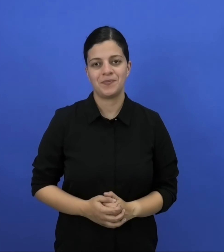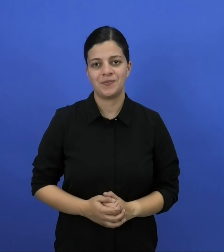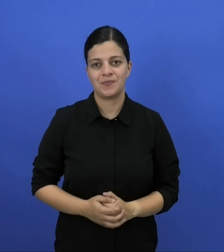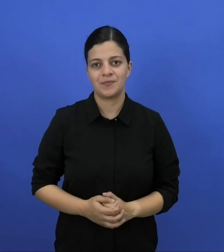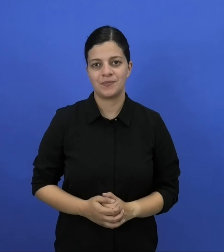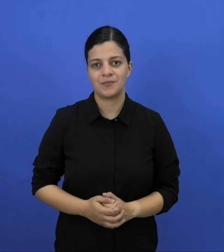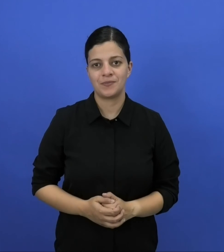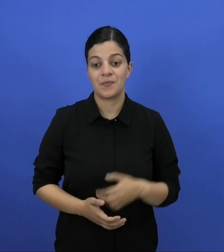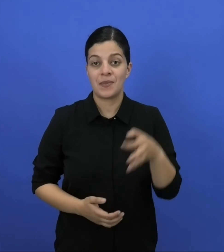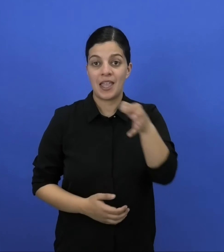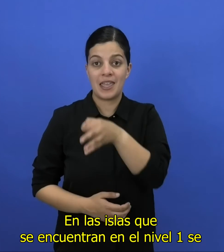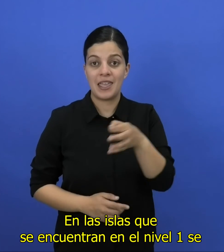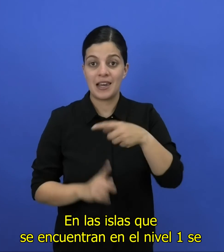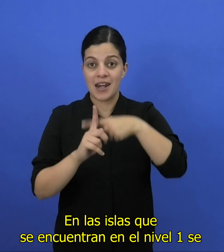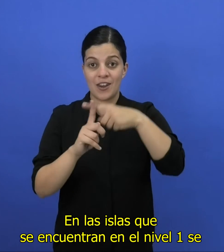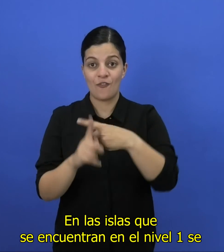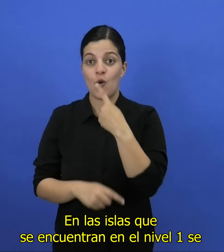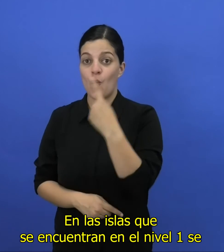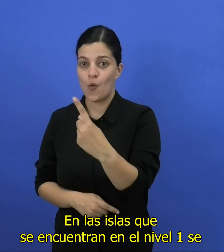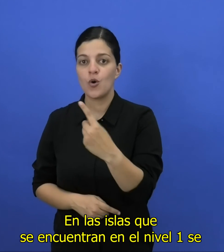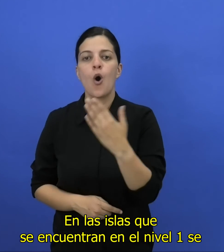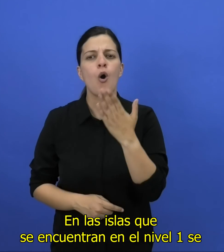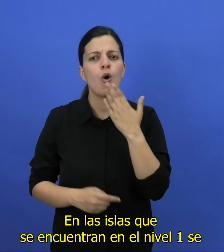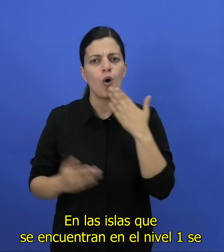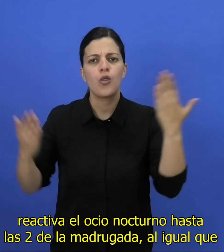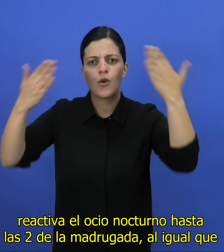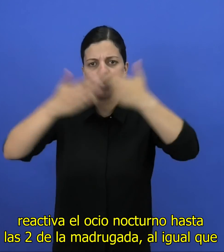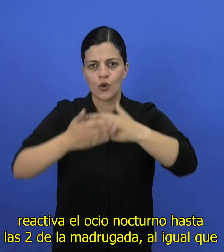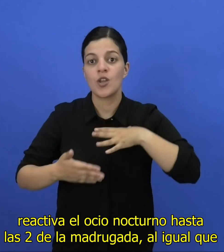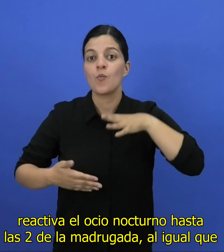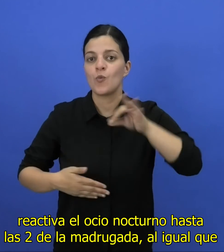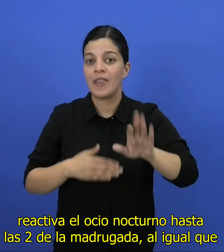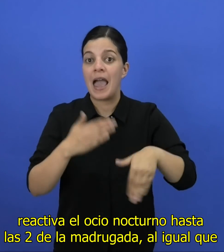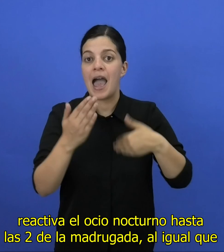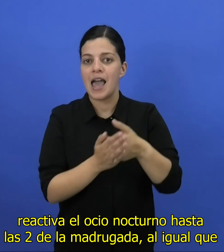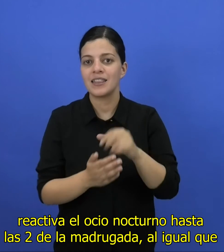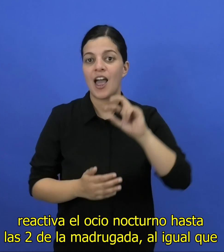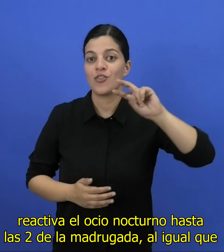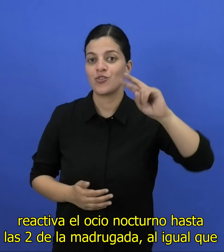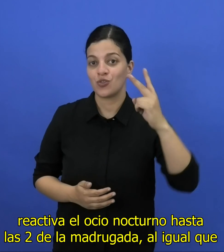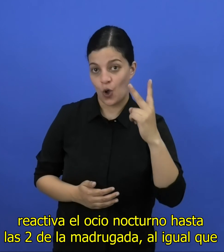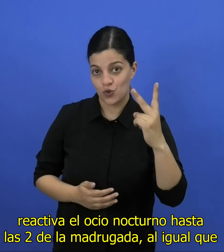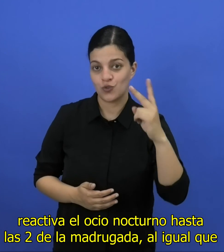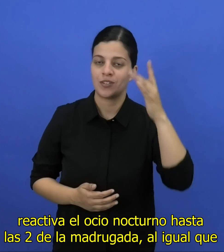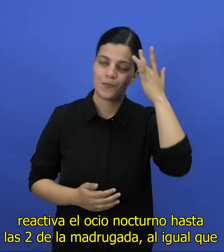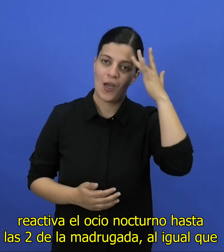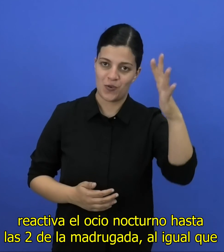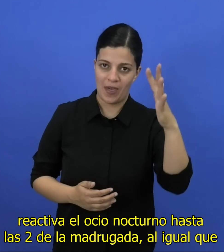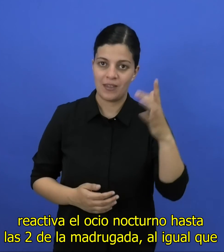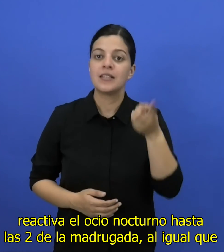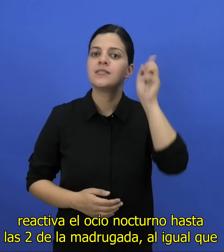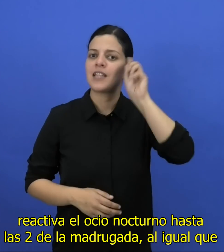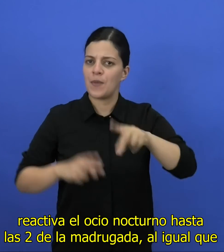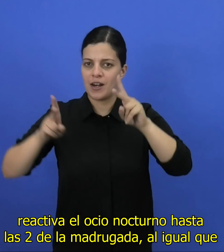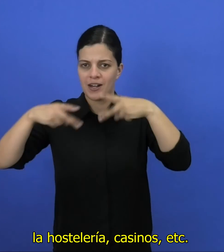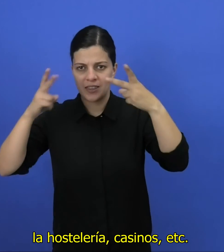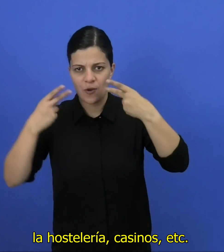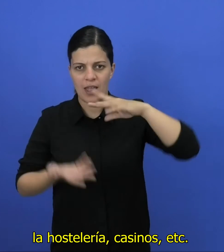o privadas. En las islas que se encuentran en el nivel 1 se reactiva el ocio nocturno hasta las 2 de la madrugada,